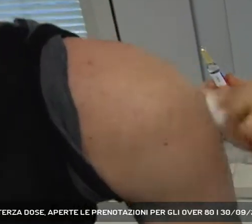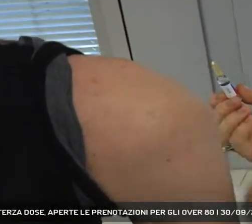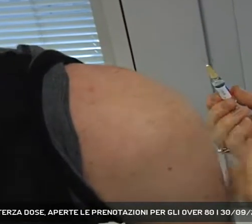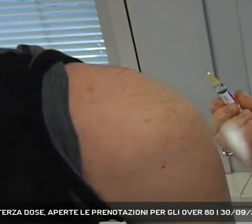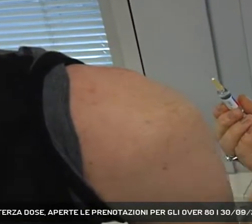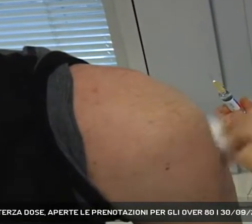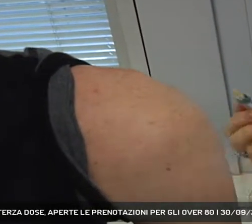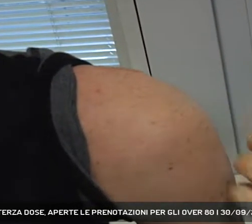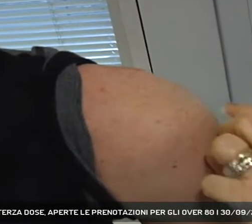scorso anno.